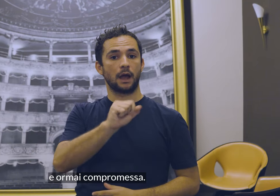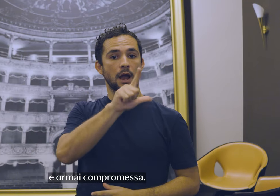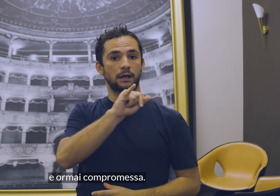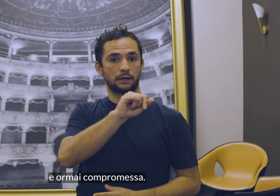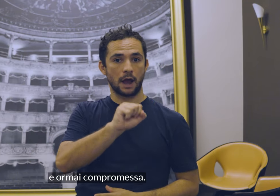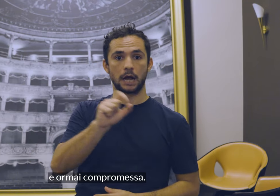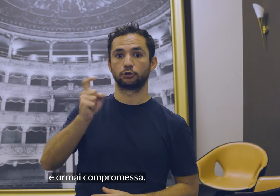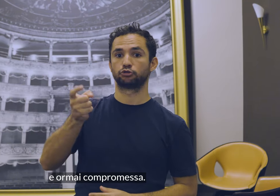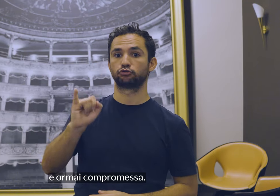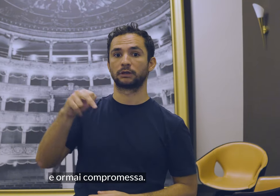ormai compromessa.